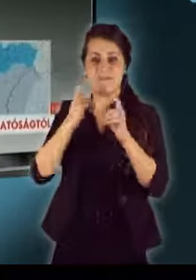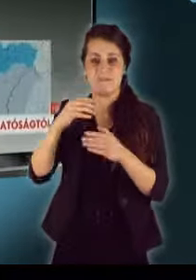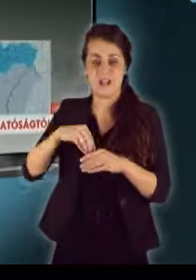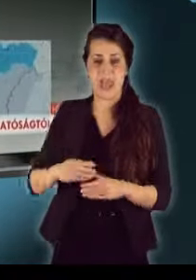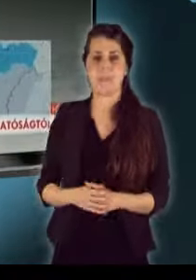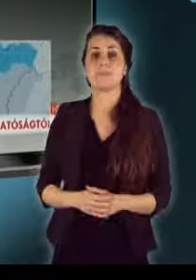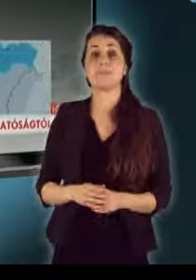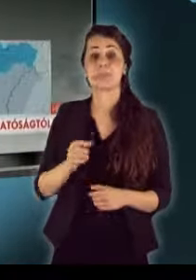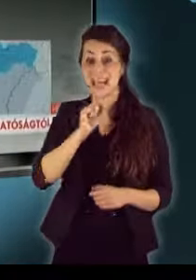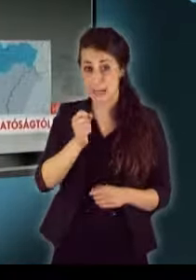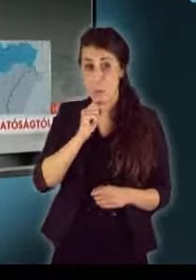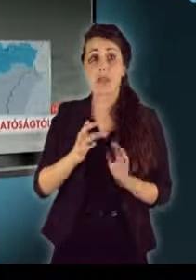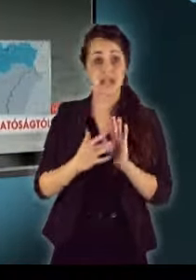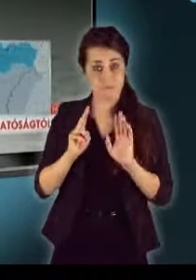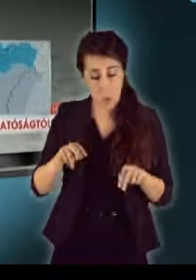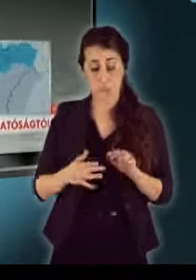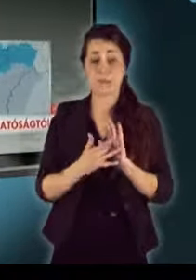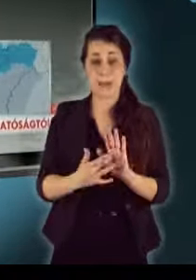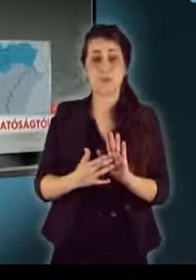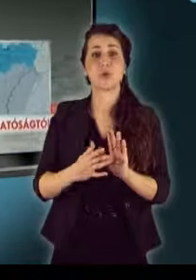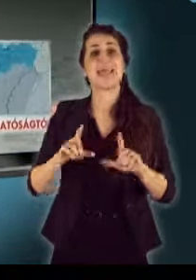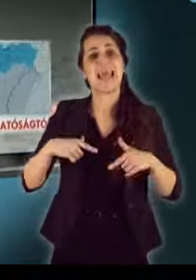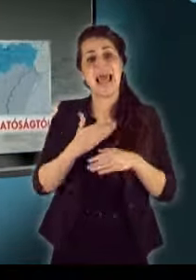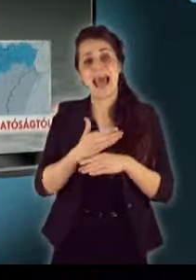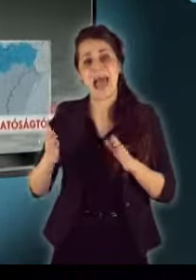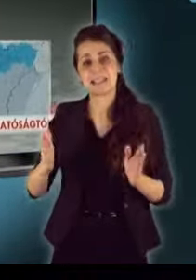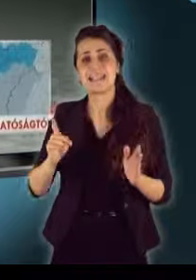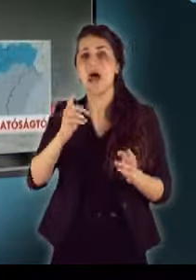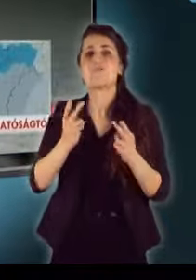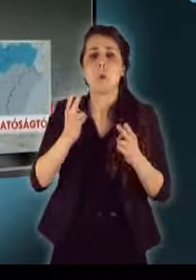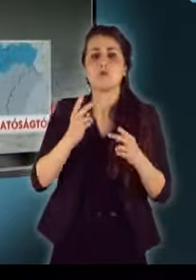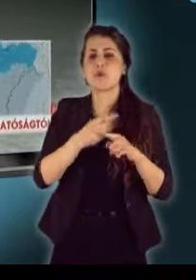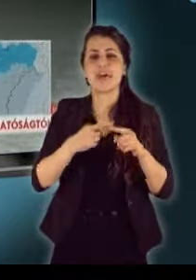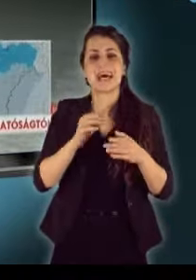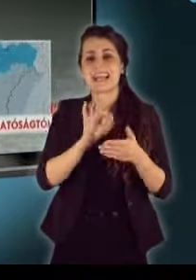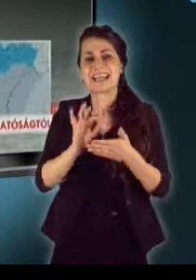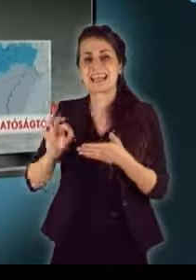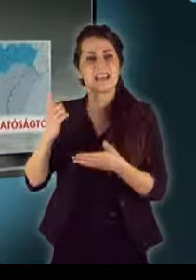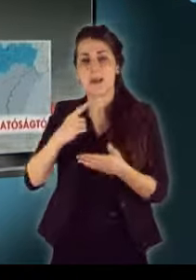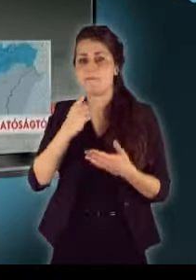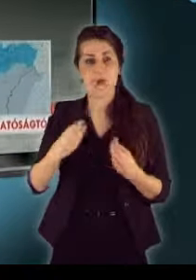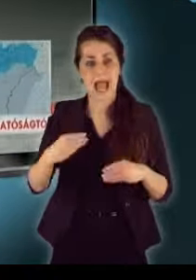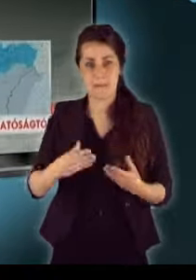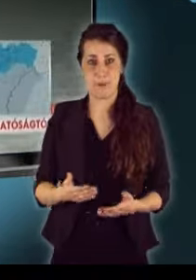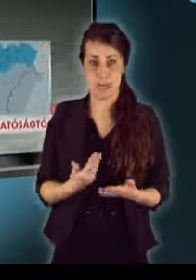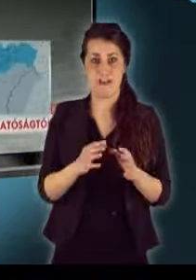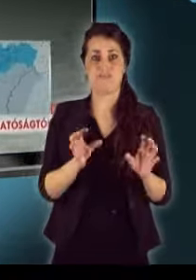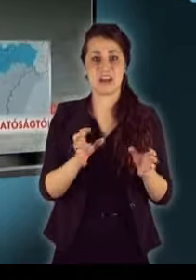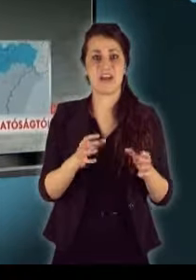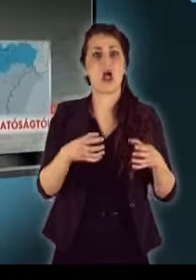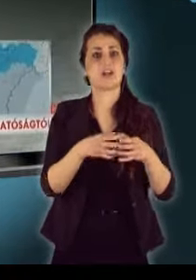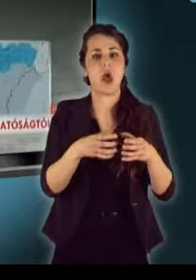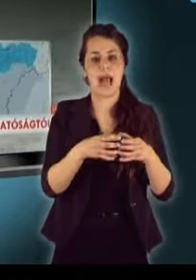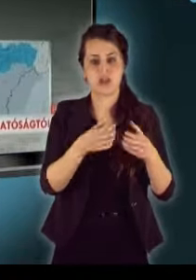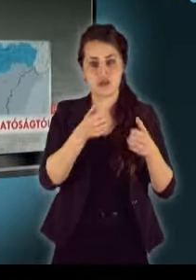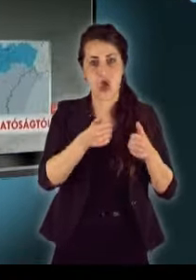A riporter bemutatta Eszterházi János életrajzát, de fontos momentumokat nem említett meg, mondja a Frekvenciatanács elnöke.